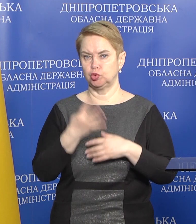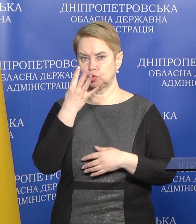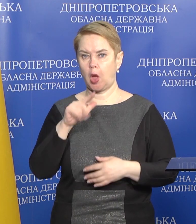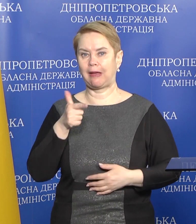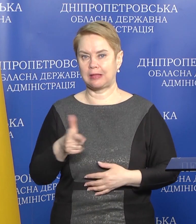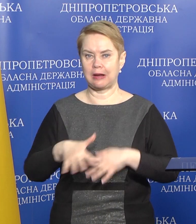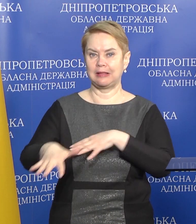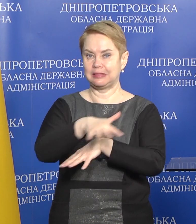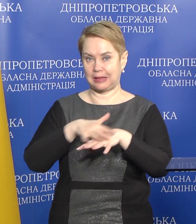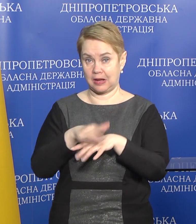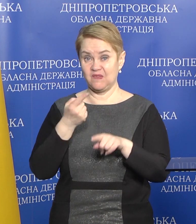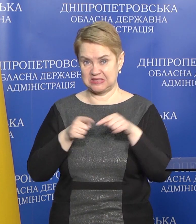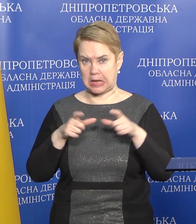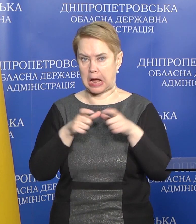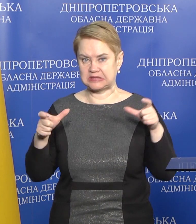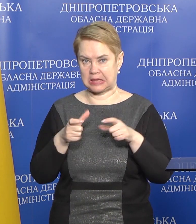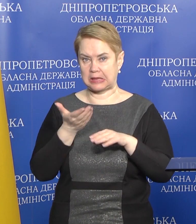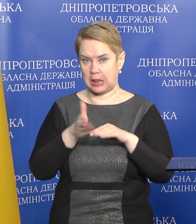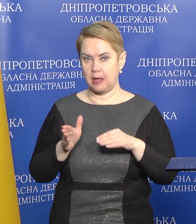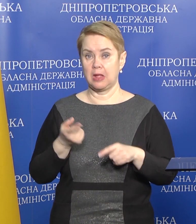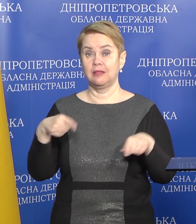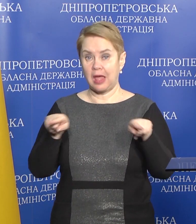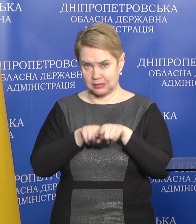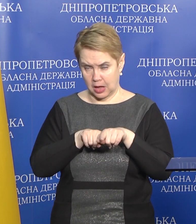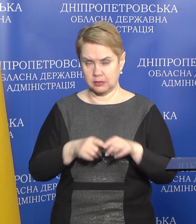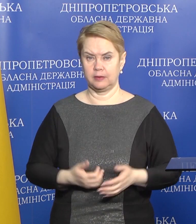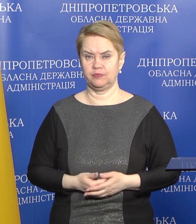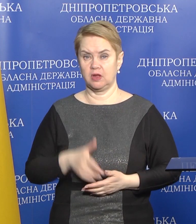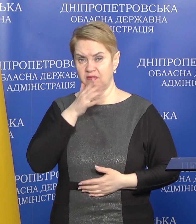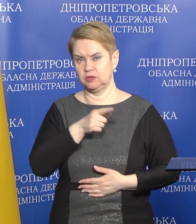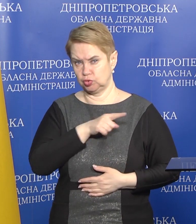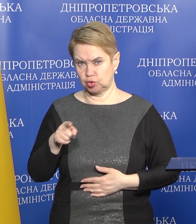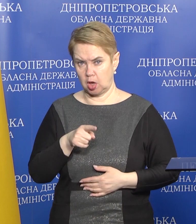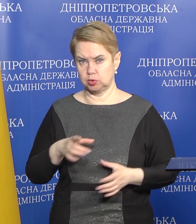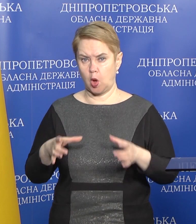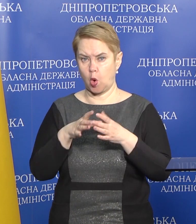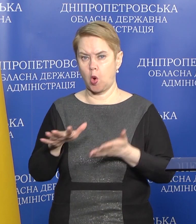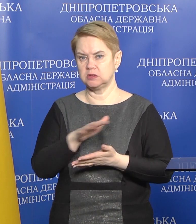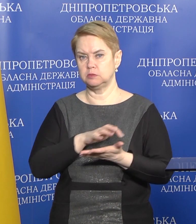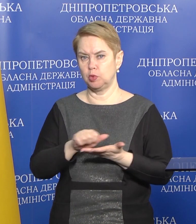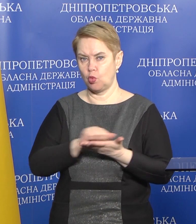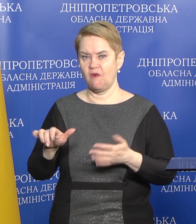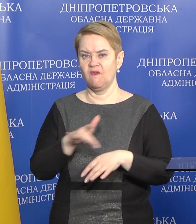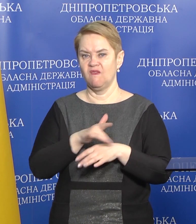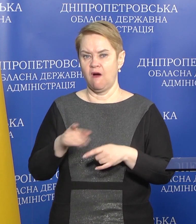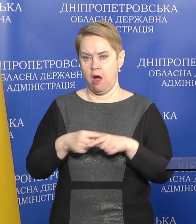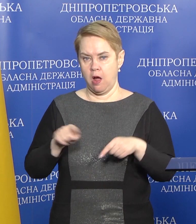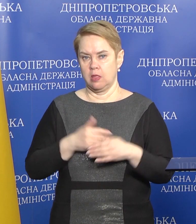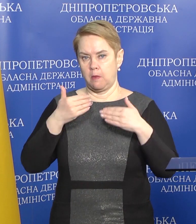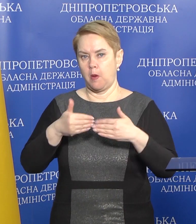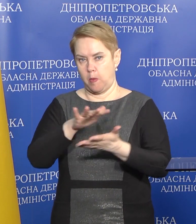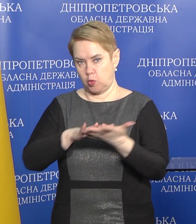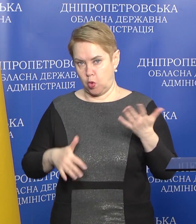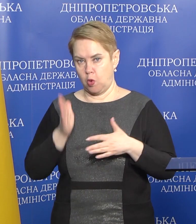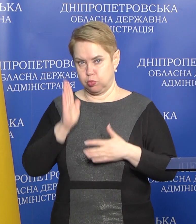території від цих касетних елементів. На даний час розмінування ще проводиться, і поступово ми, по мірі